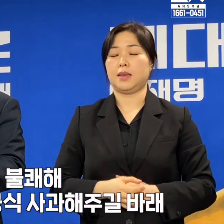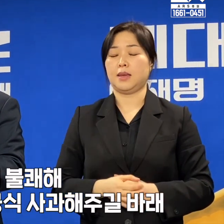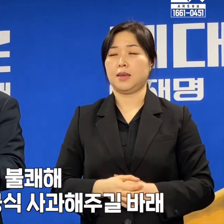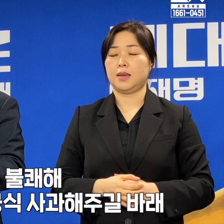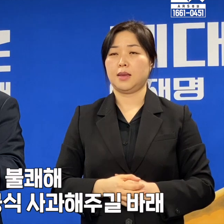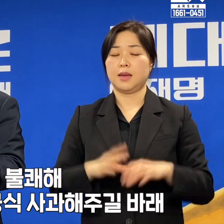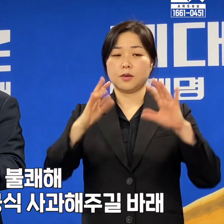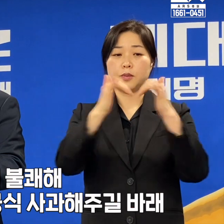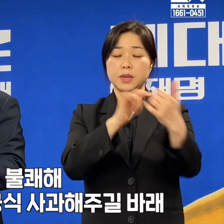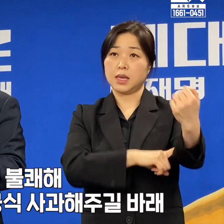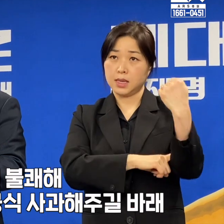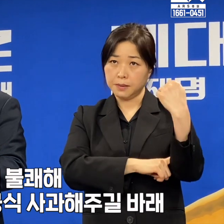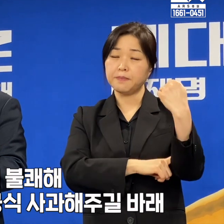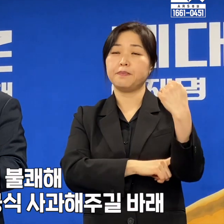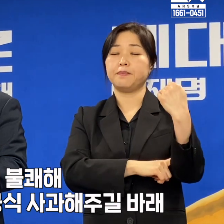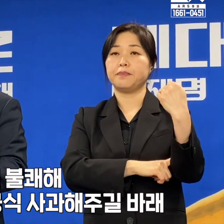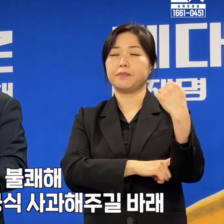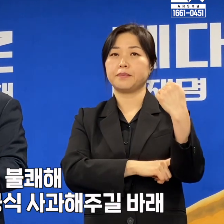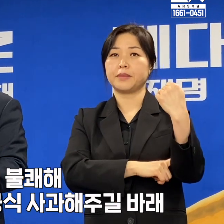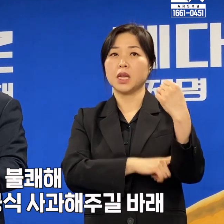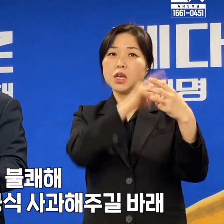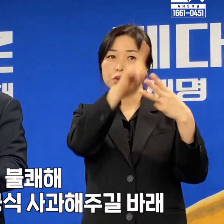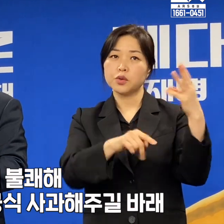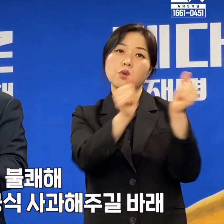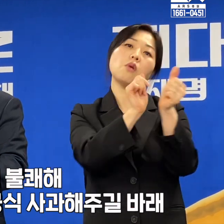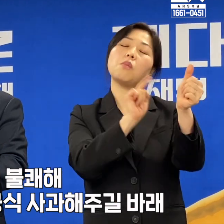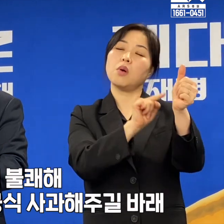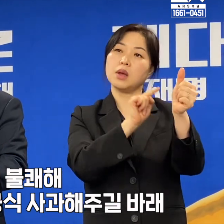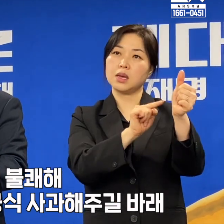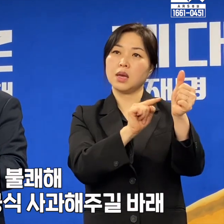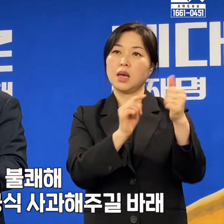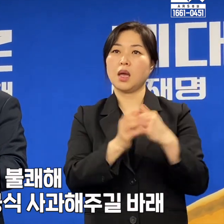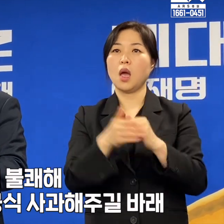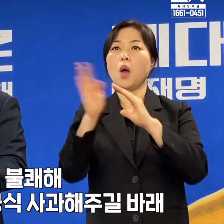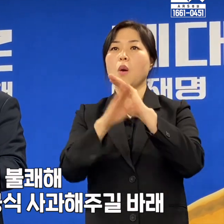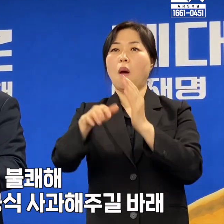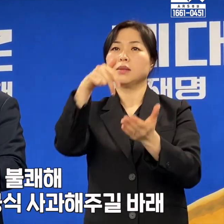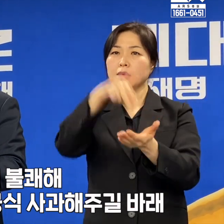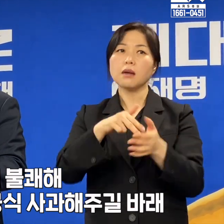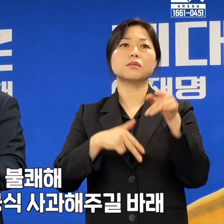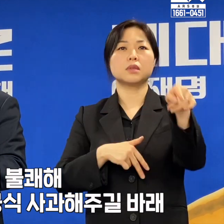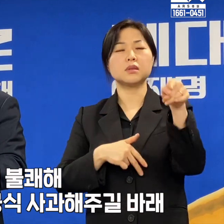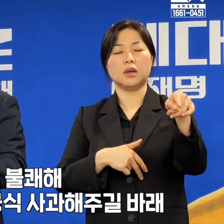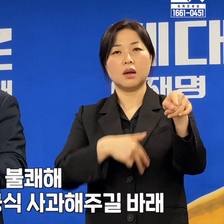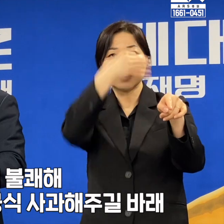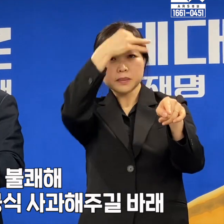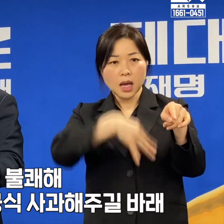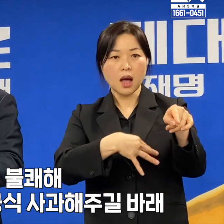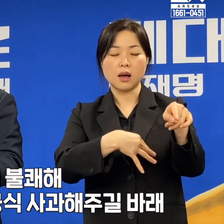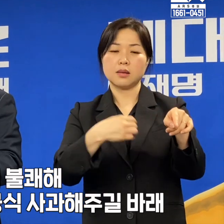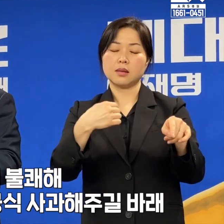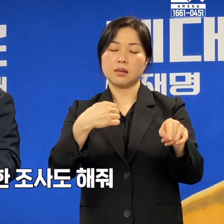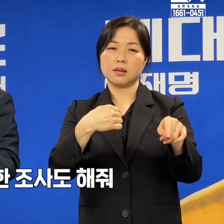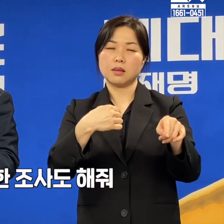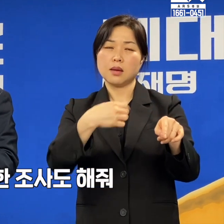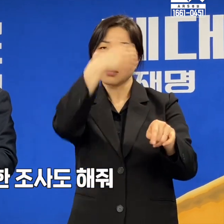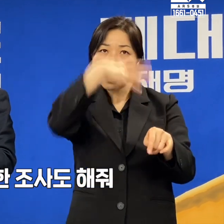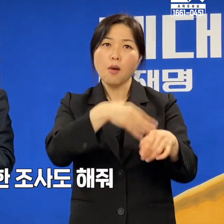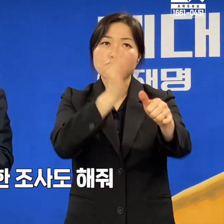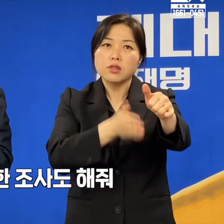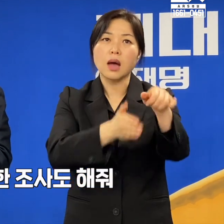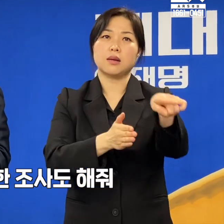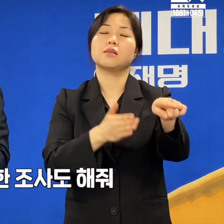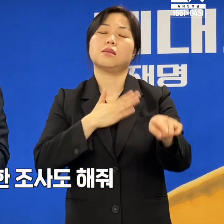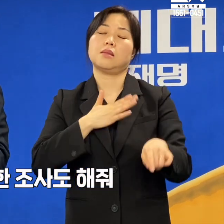국민의힘, 윤석열 후보에게 정식으로 사과할 것을 요구합니다. 그리고 여기에